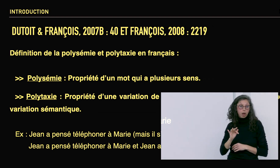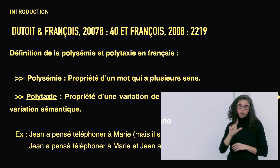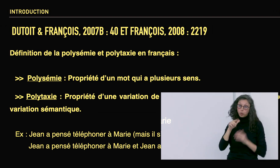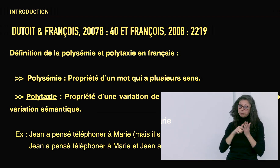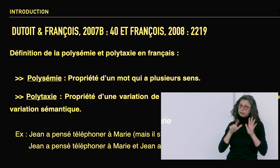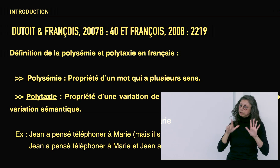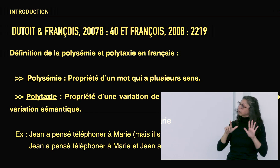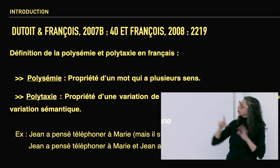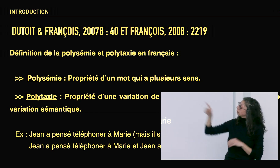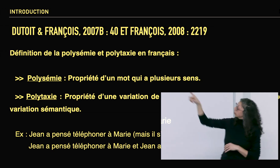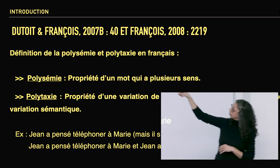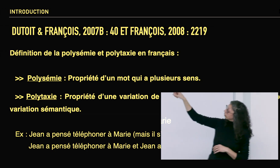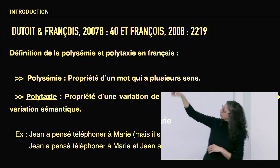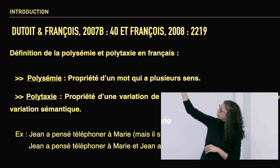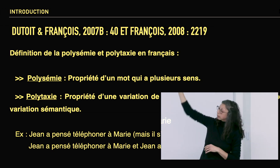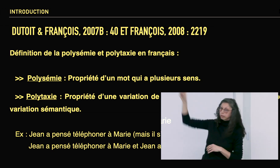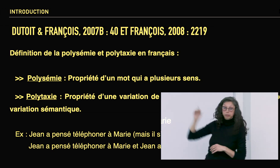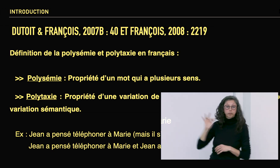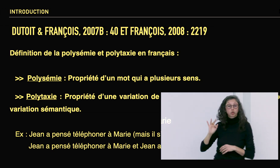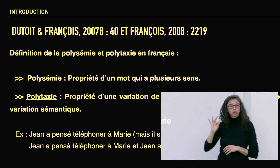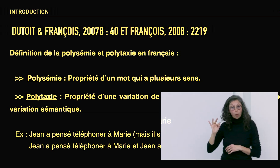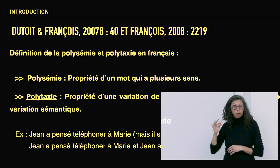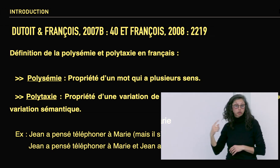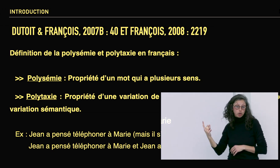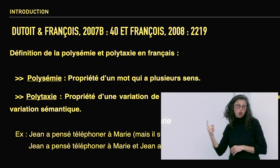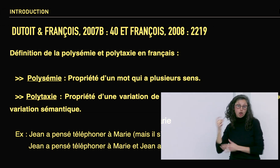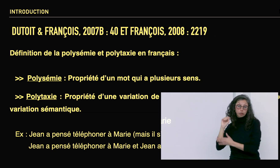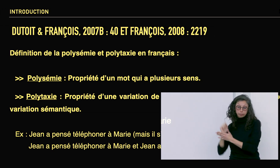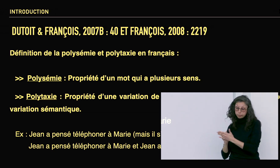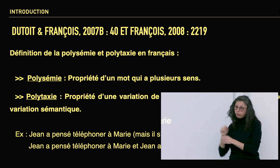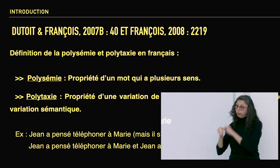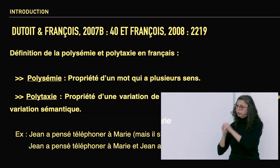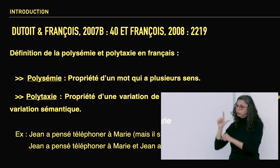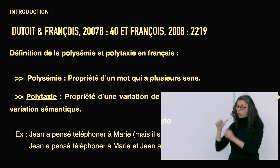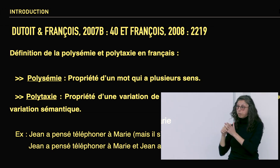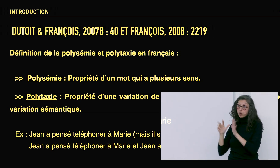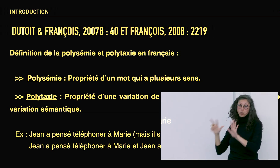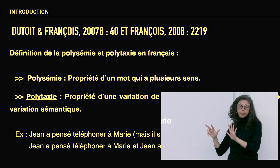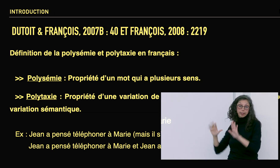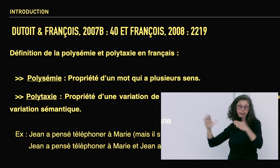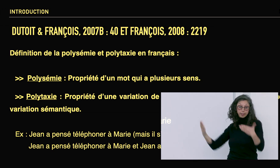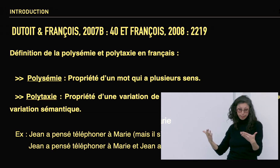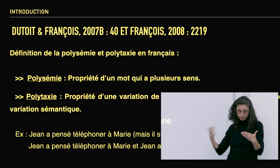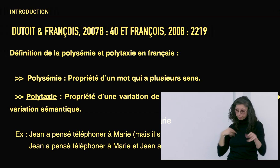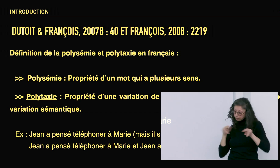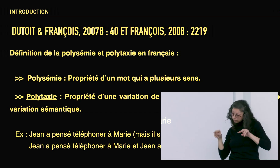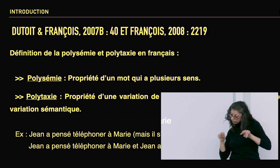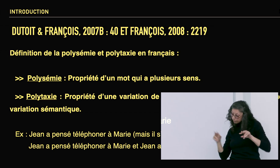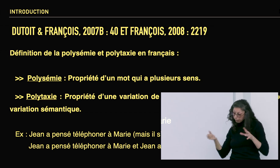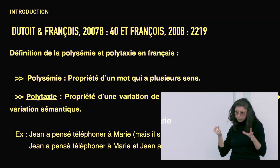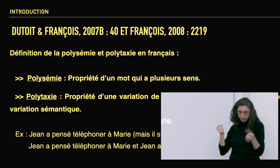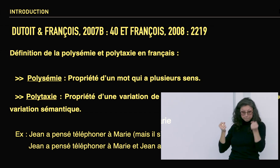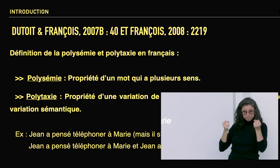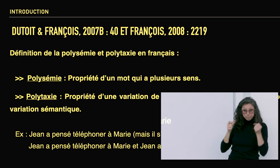Je me suis aussi appuyé sur des écrits de François et Dutoit, et aussi de François qui a écrit des